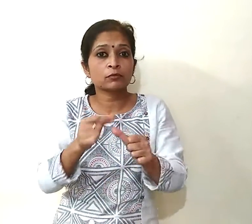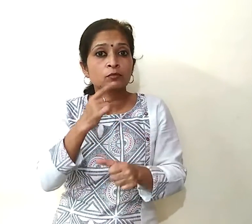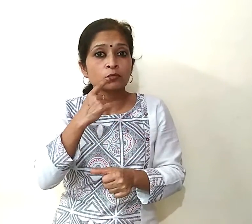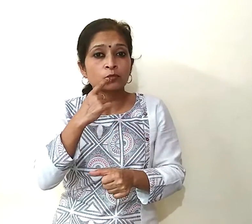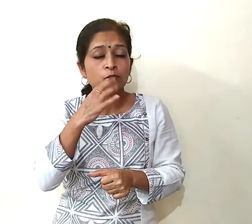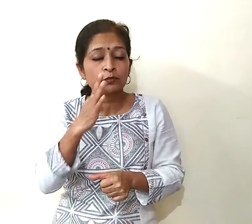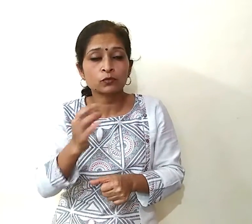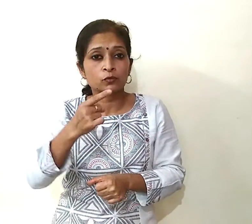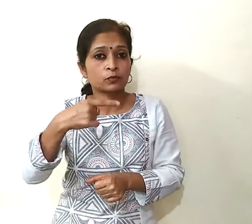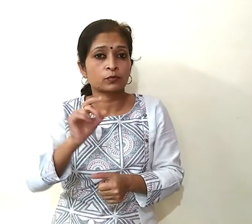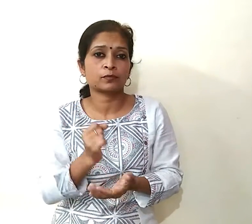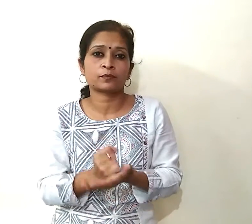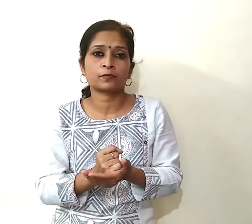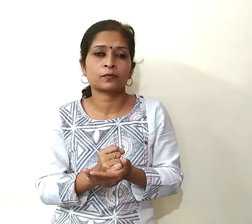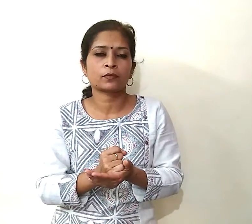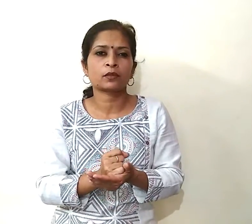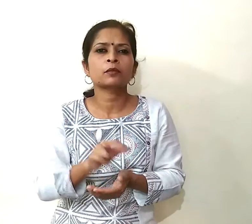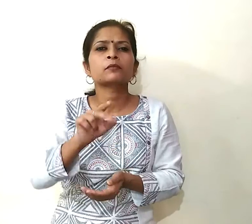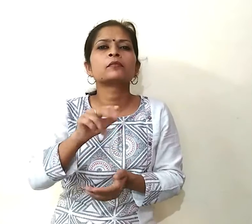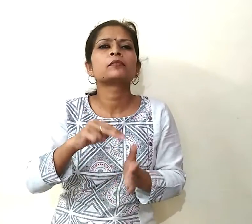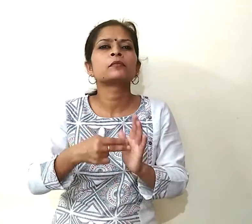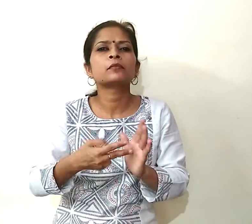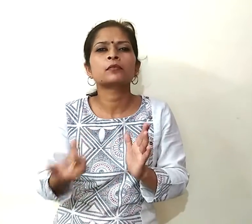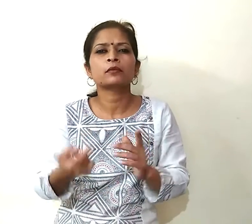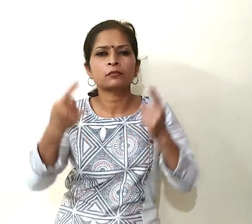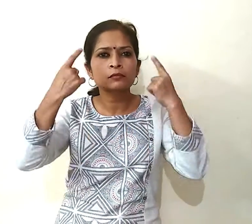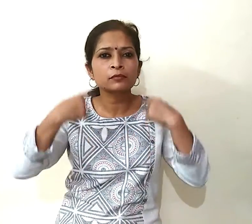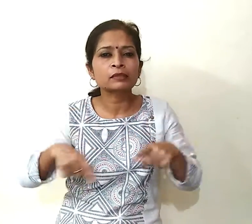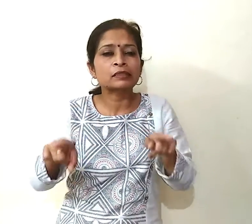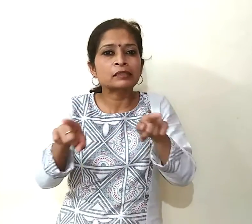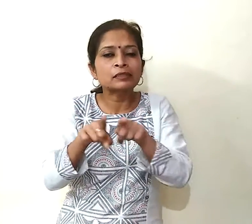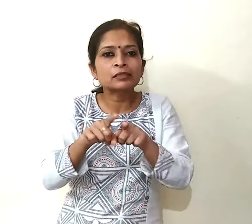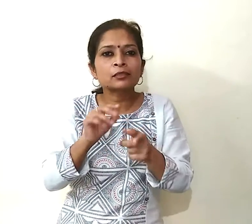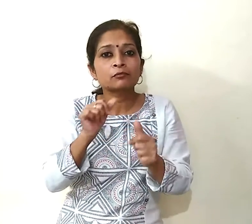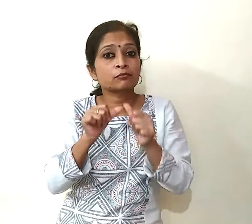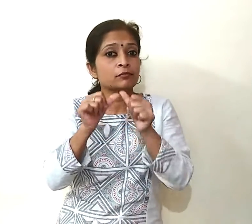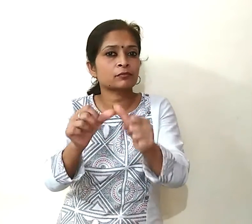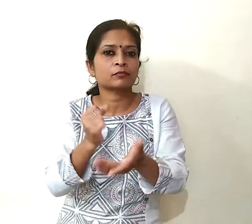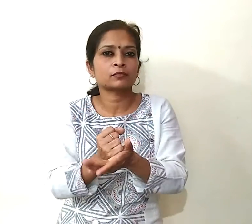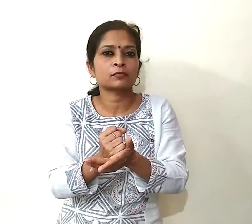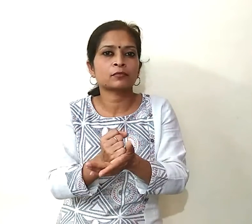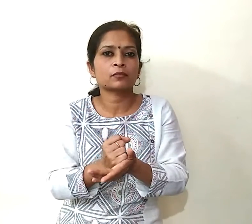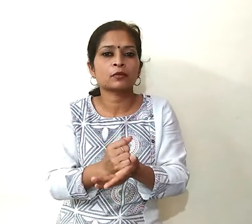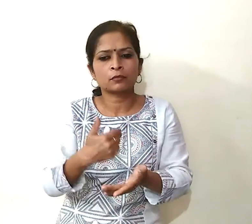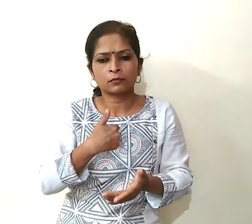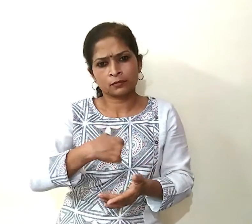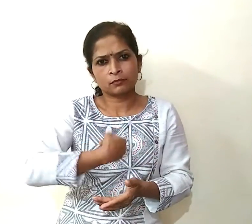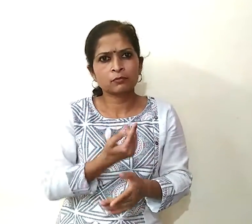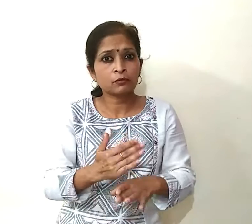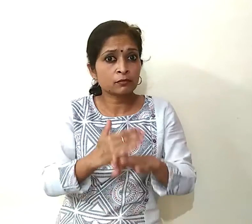उतर दिया जाएगा यानि आप अपनी स्थिती की सही सही जानकारी देंगे तभी आप अपनी और सब के लिए